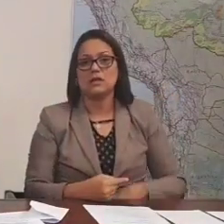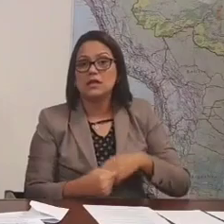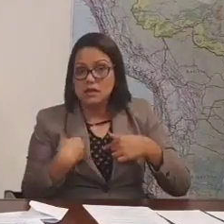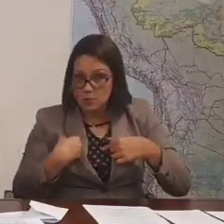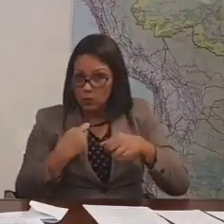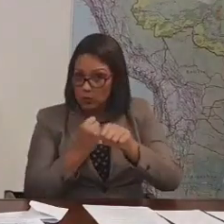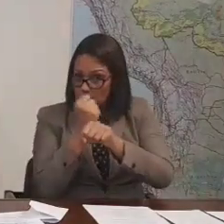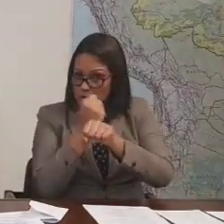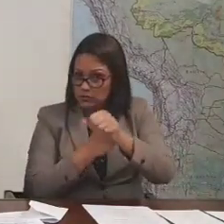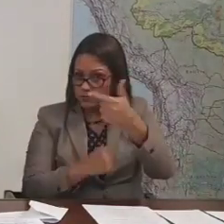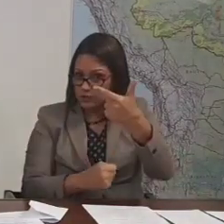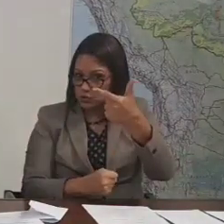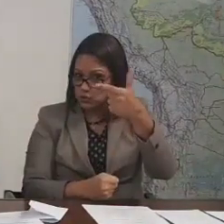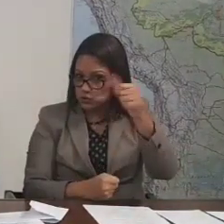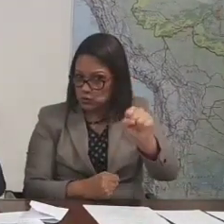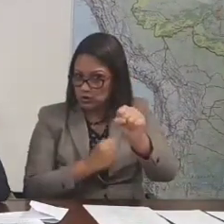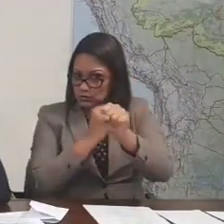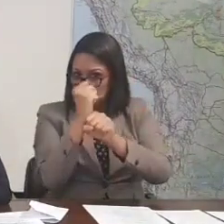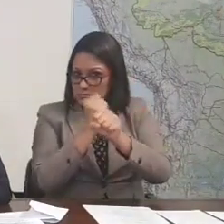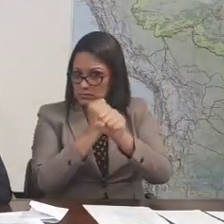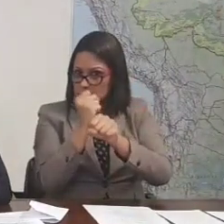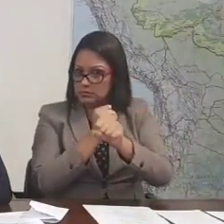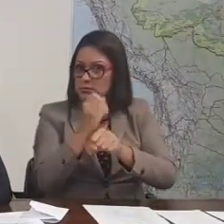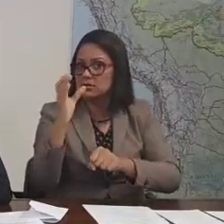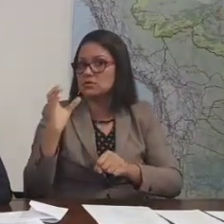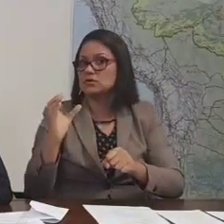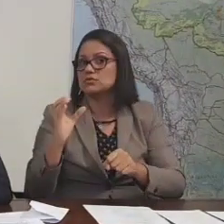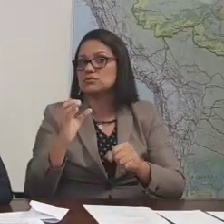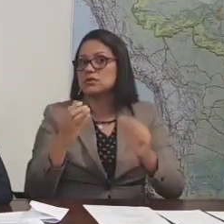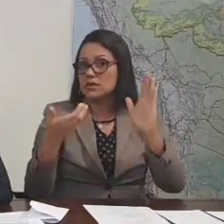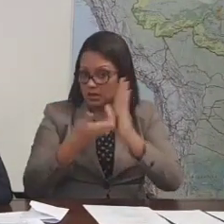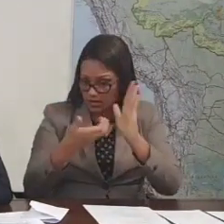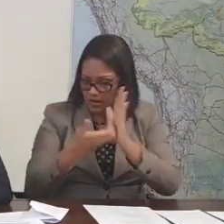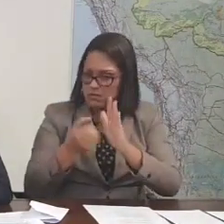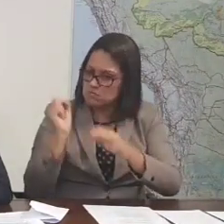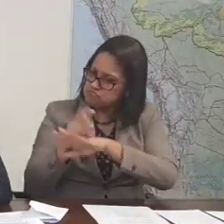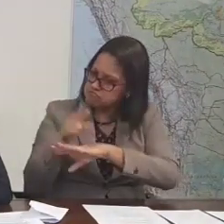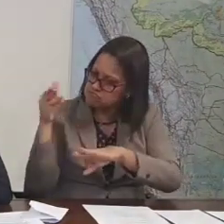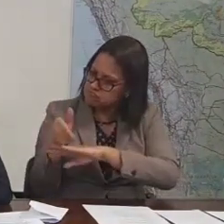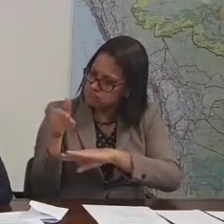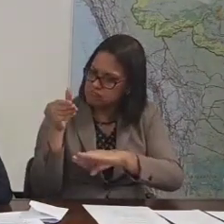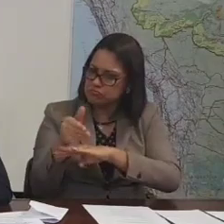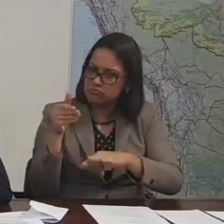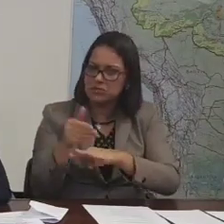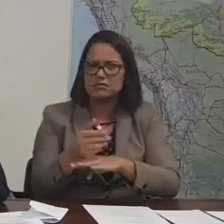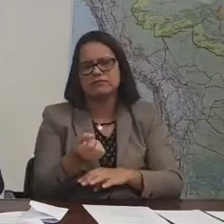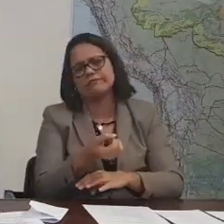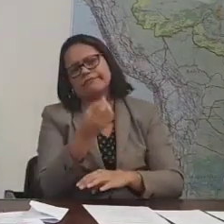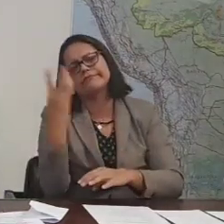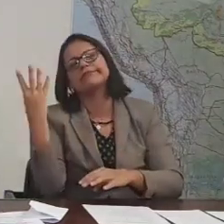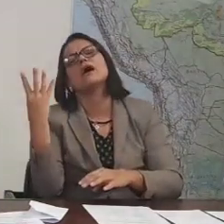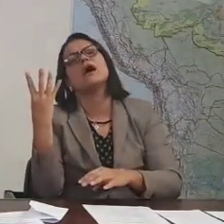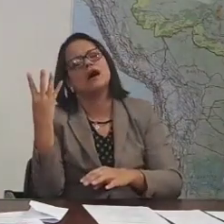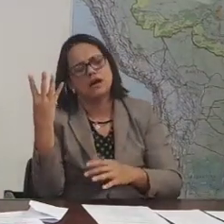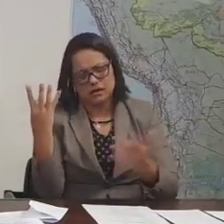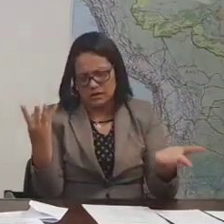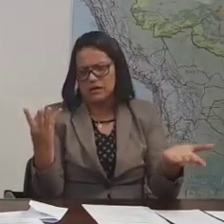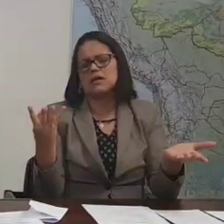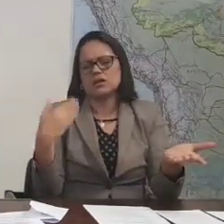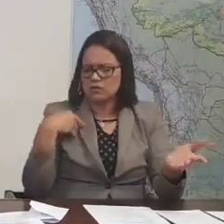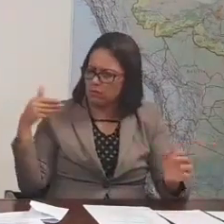da Câmara. Dezenas de vezes eu me fiz presente. Dezenas. E fazendo coisas tão importantes quanto, E daí vem aquela pancada.